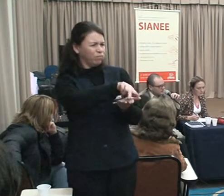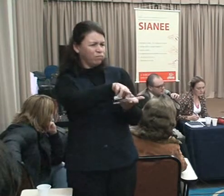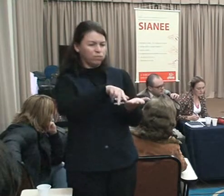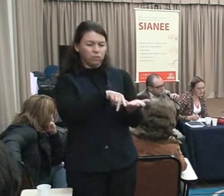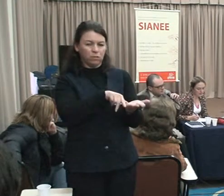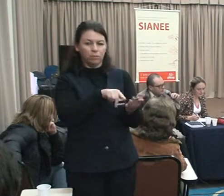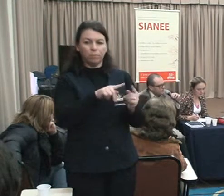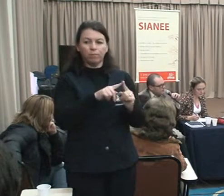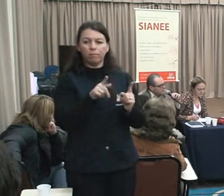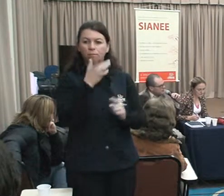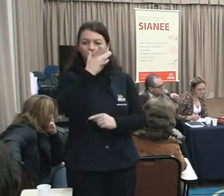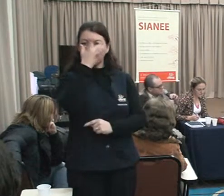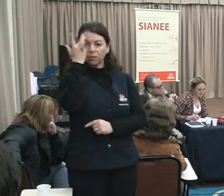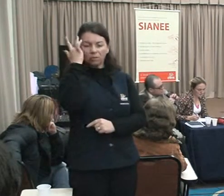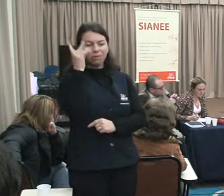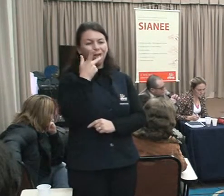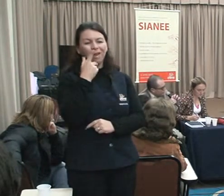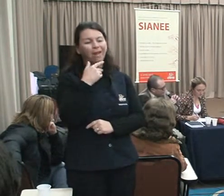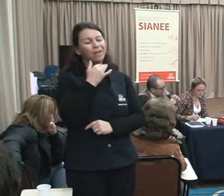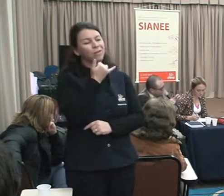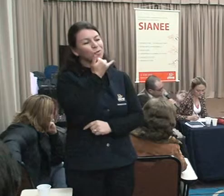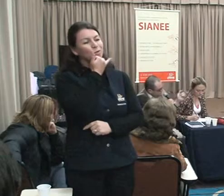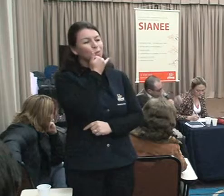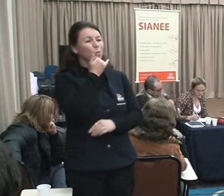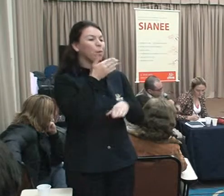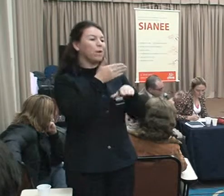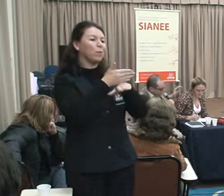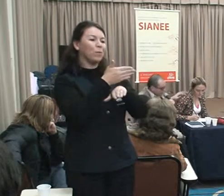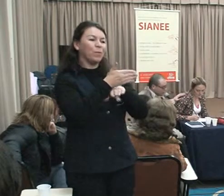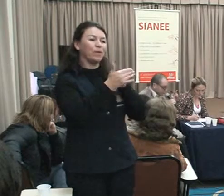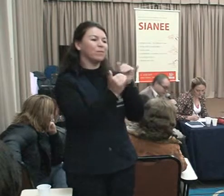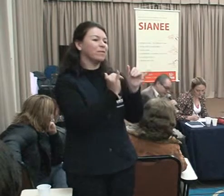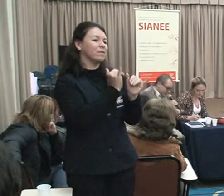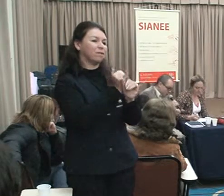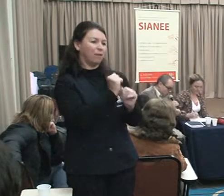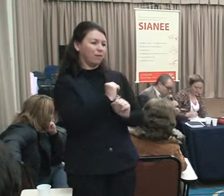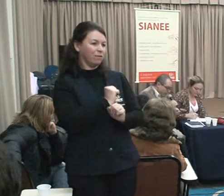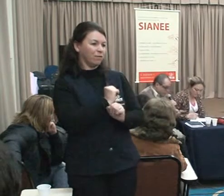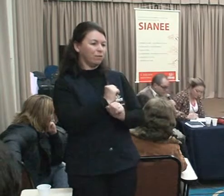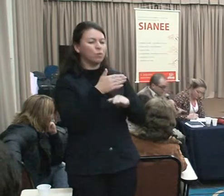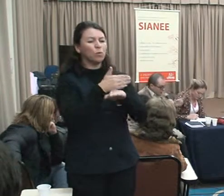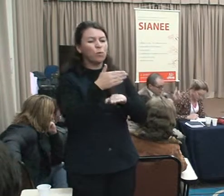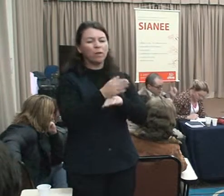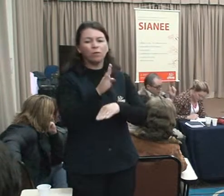uma força tarefa e para isso a gente pode criar um e-mail. Anota aí, amiga.